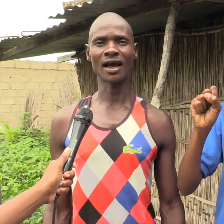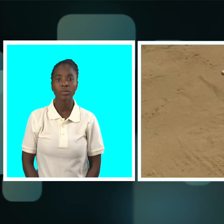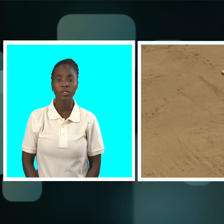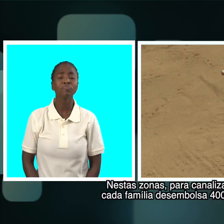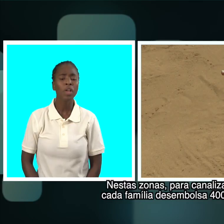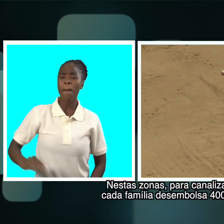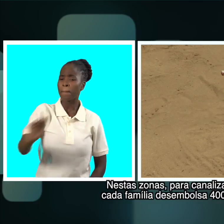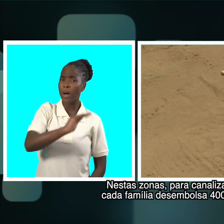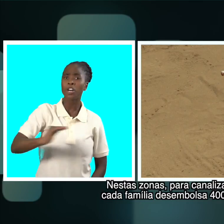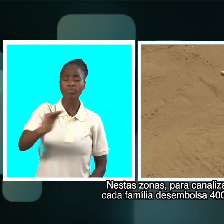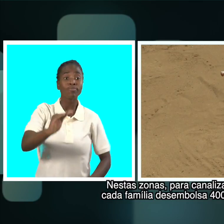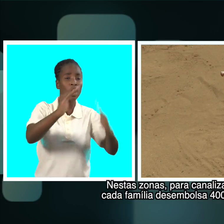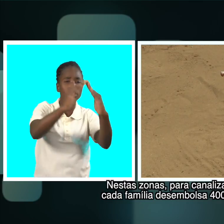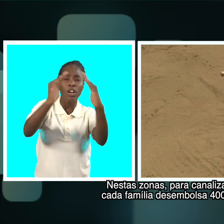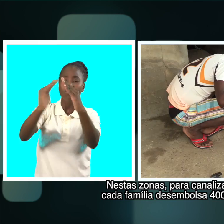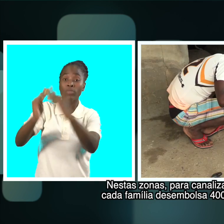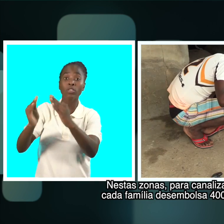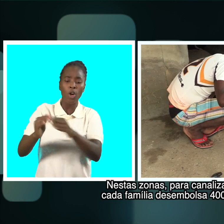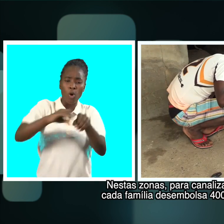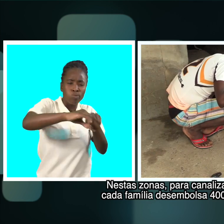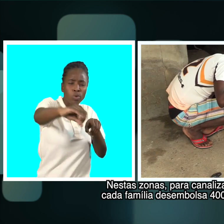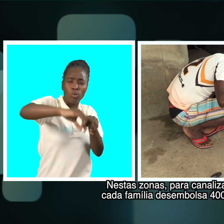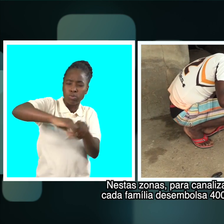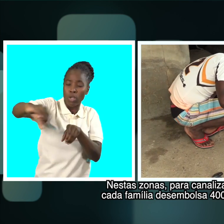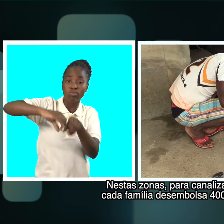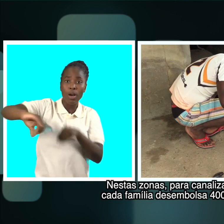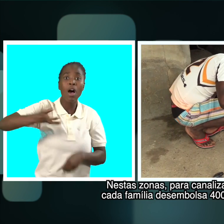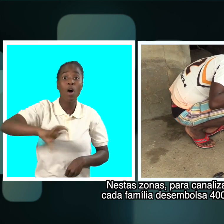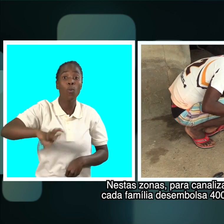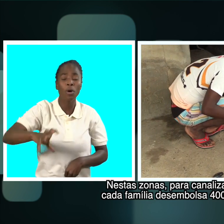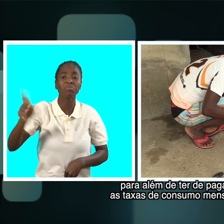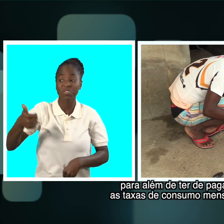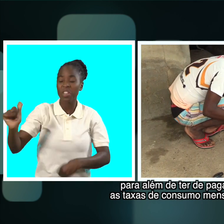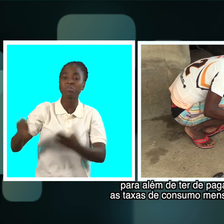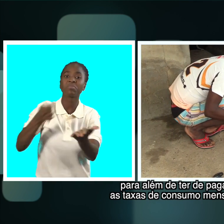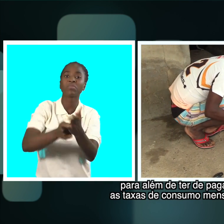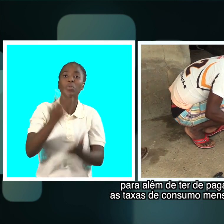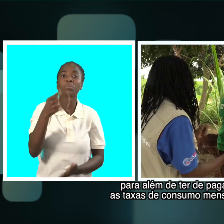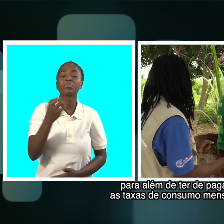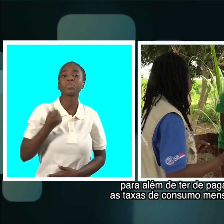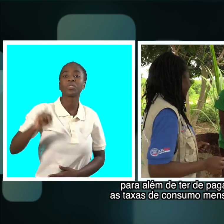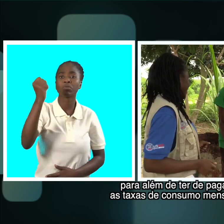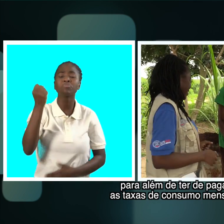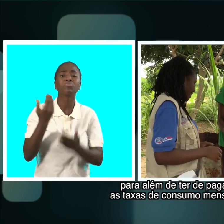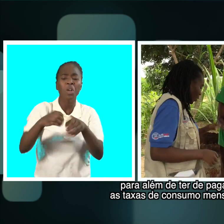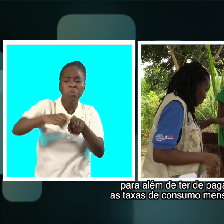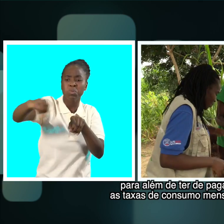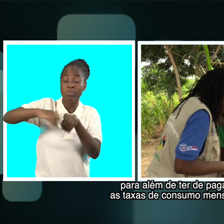Nestas zonas para canalização, cada família desembolsa 4 mil meticais para além de ter de pagar as taxas de consumo